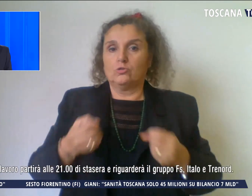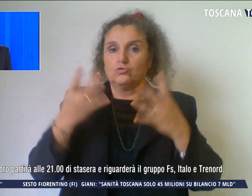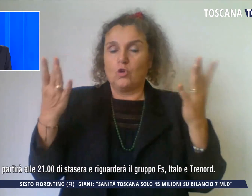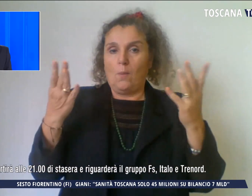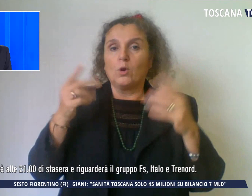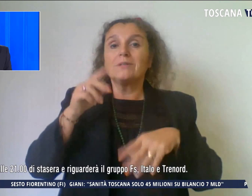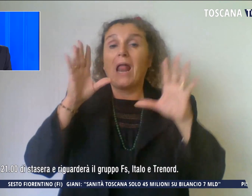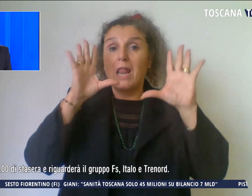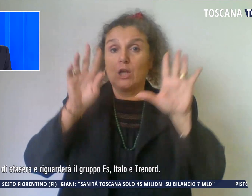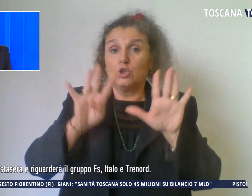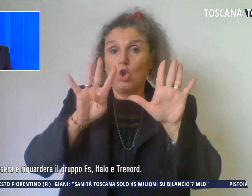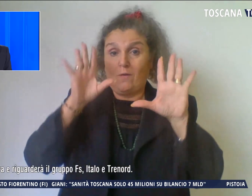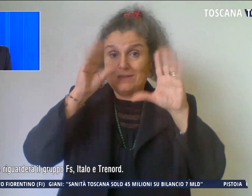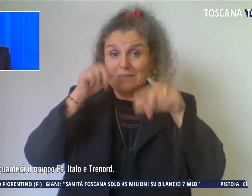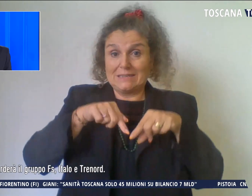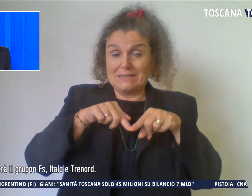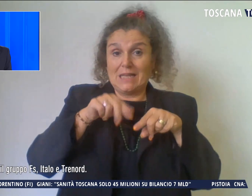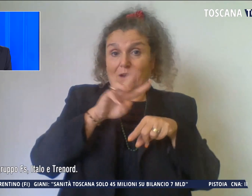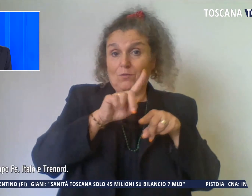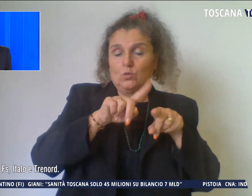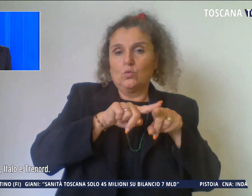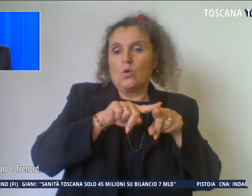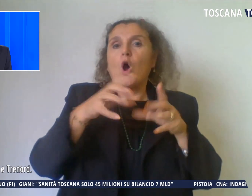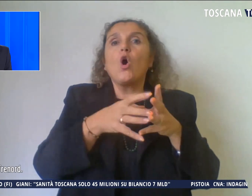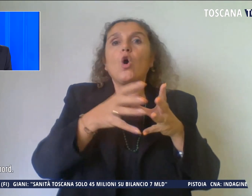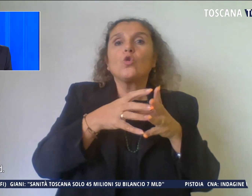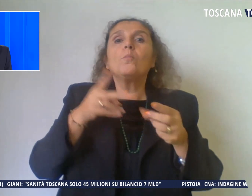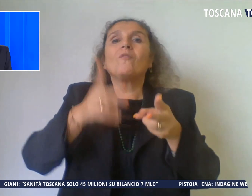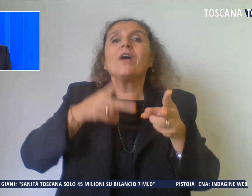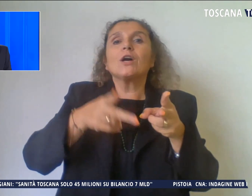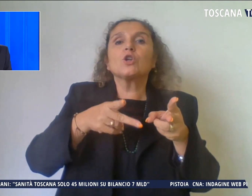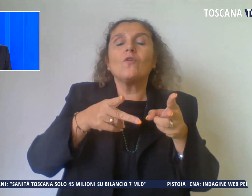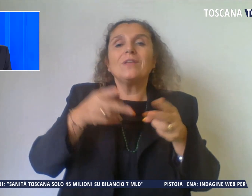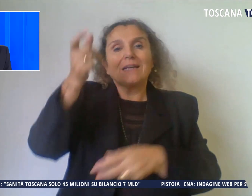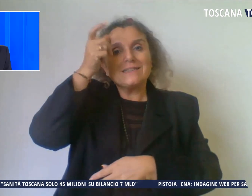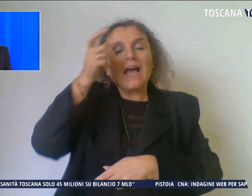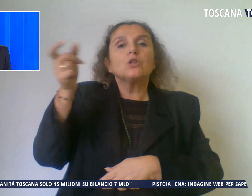e riguarderà il gruppo ferrovie dello Stato Italo e Treno Nord.